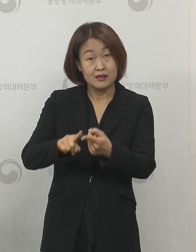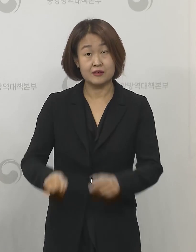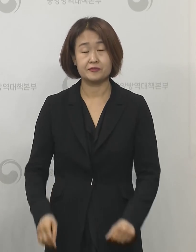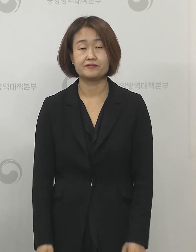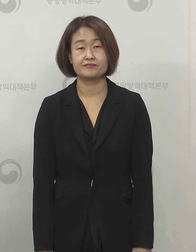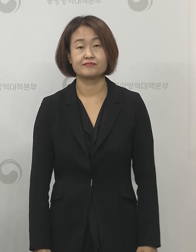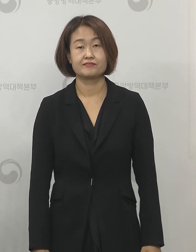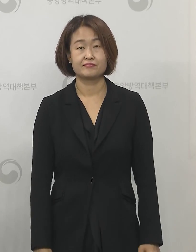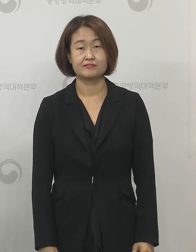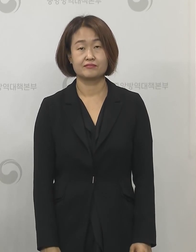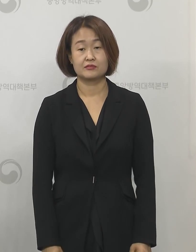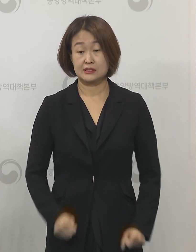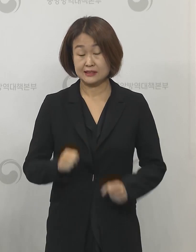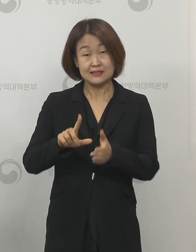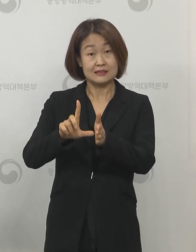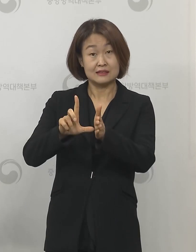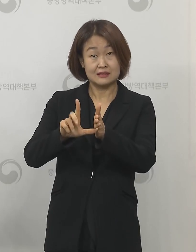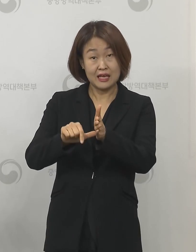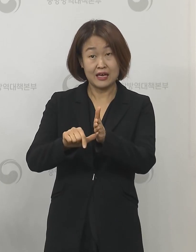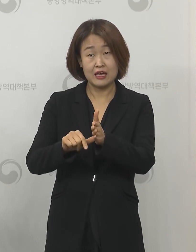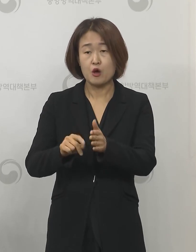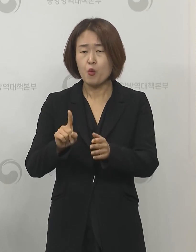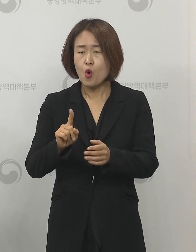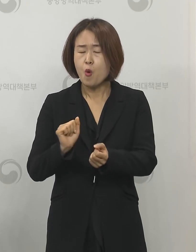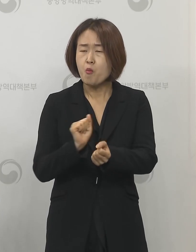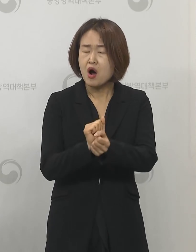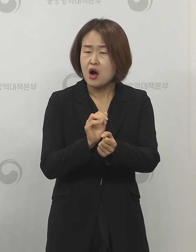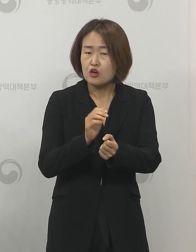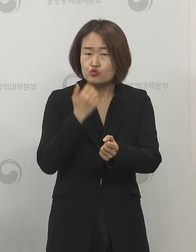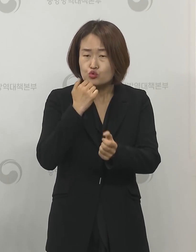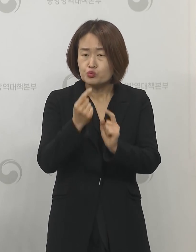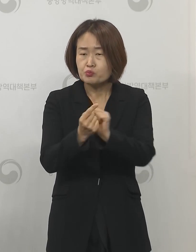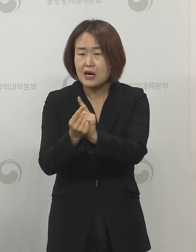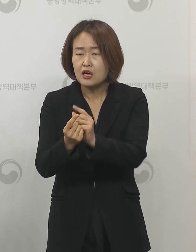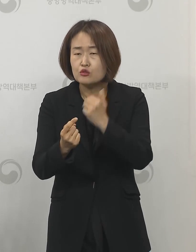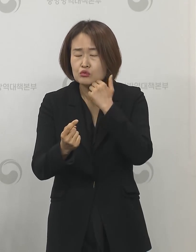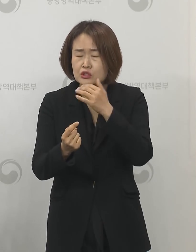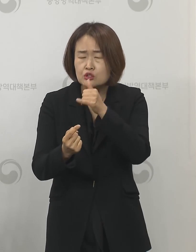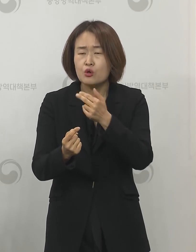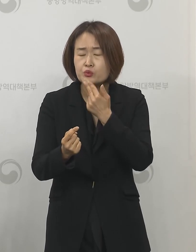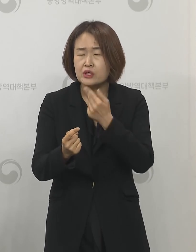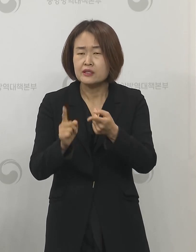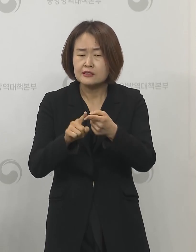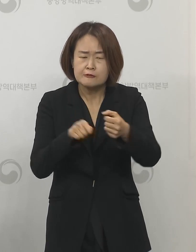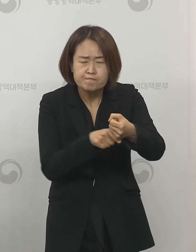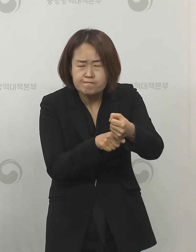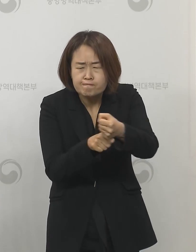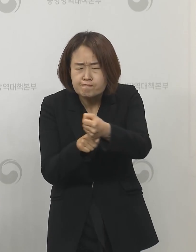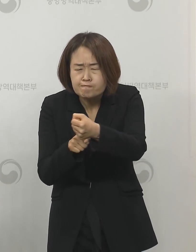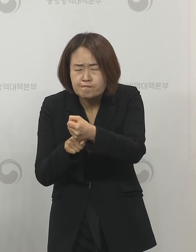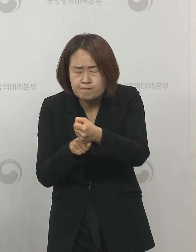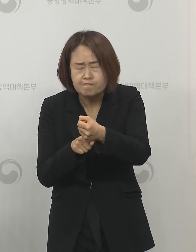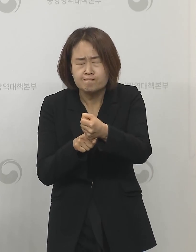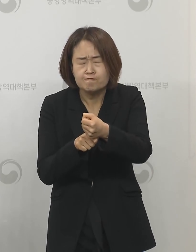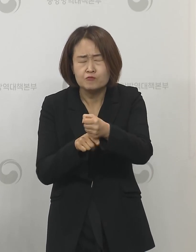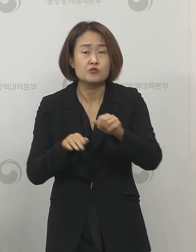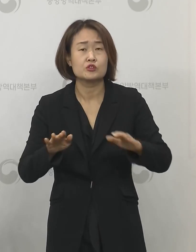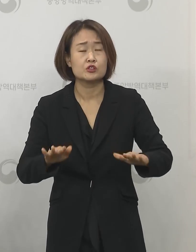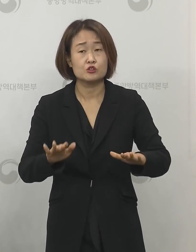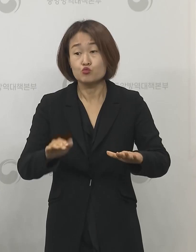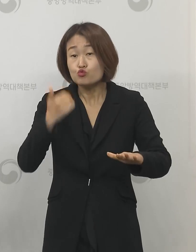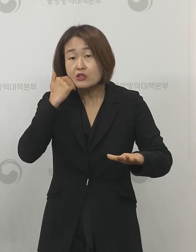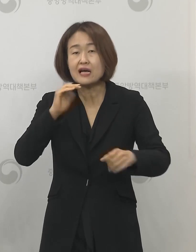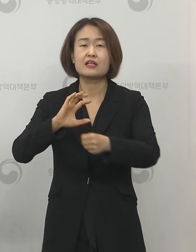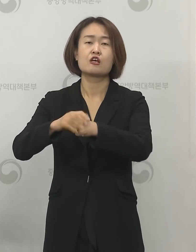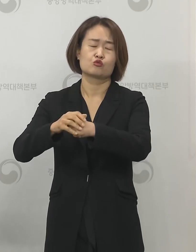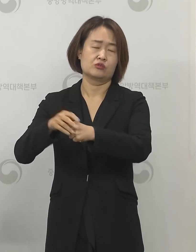그 당시에 노출됐던 어쨌든 노출자 접촉자에 대해서는 역학조사와 접촉자 조사를 현재 대구시가